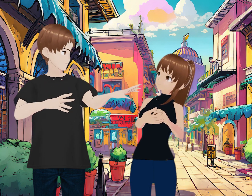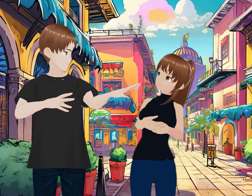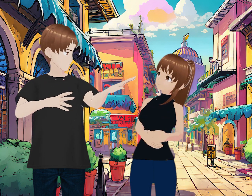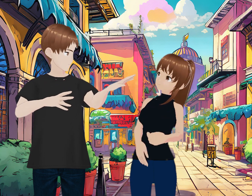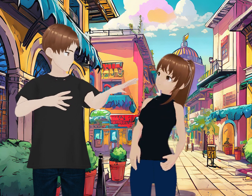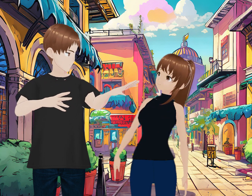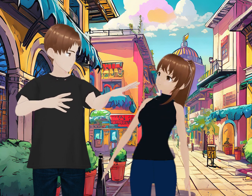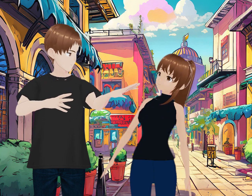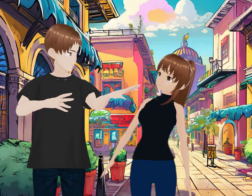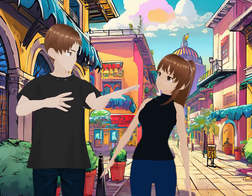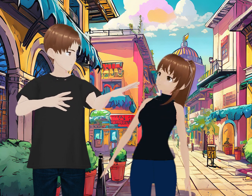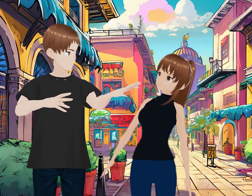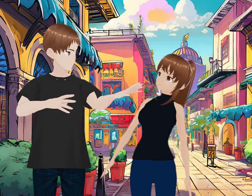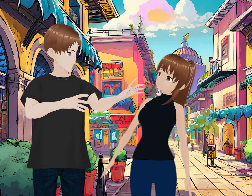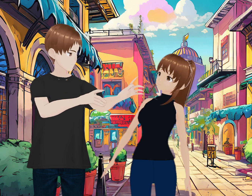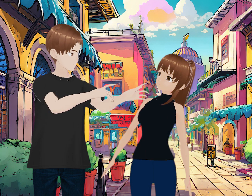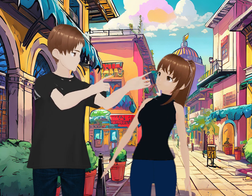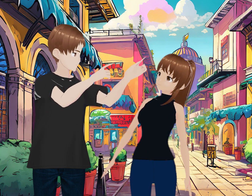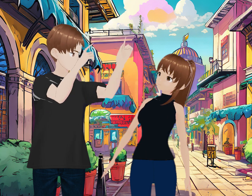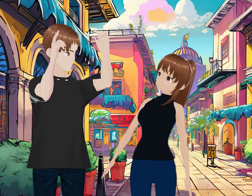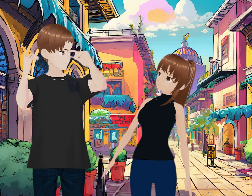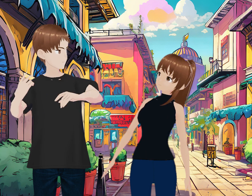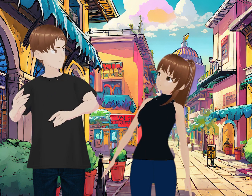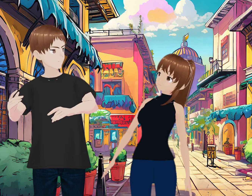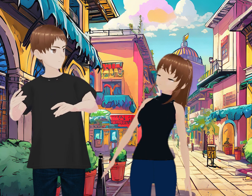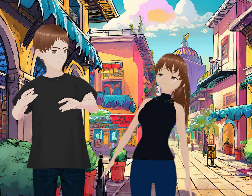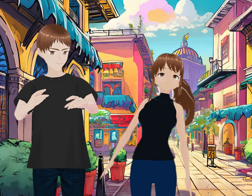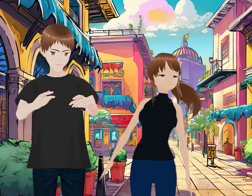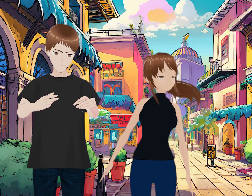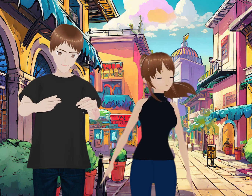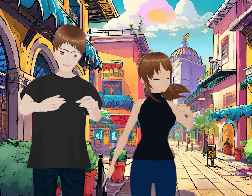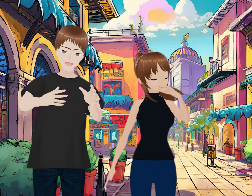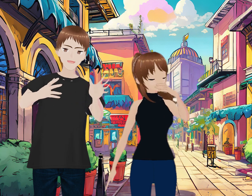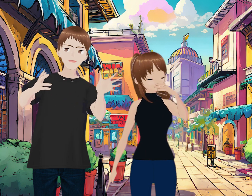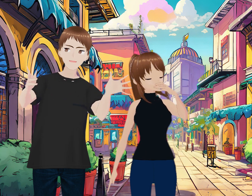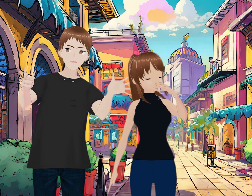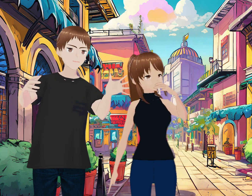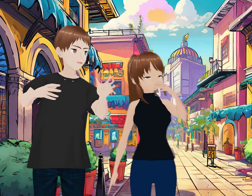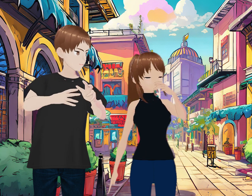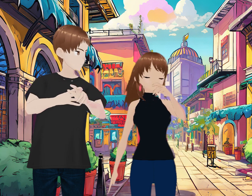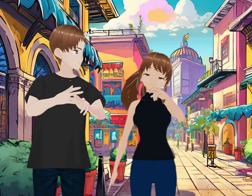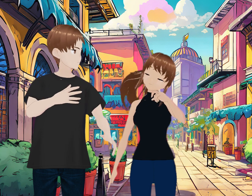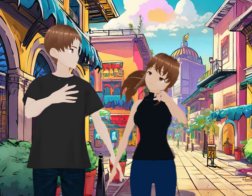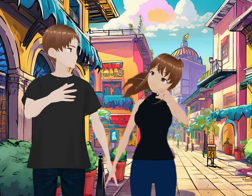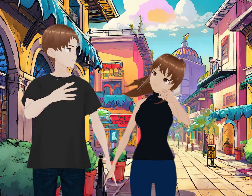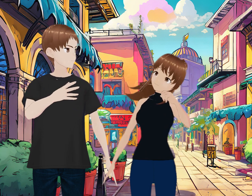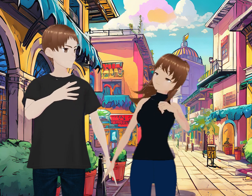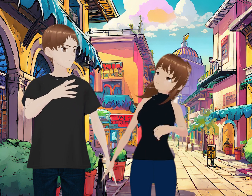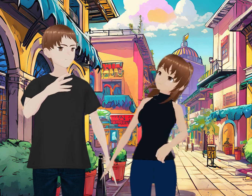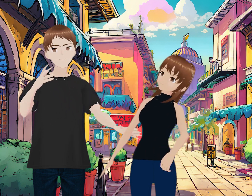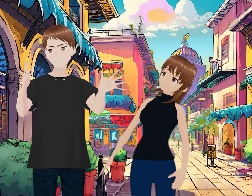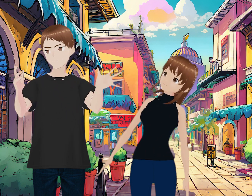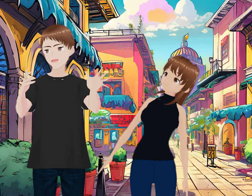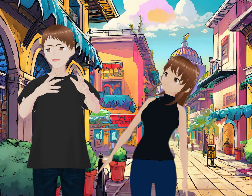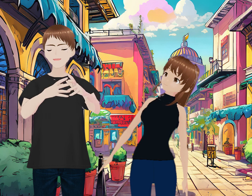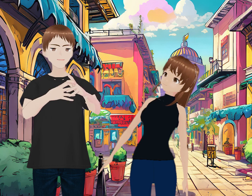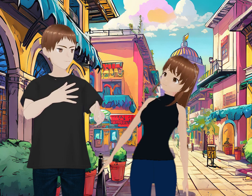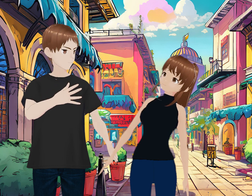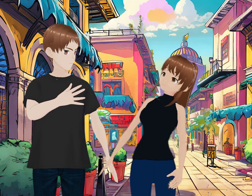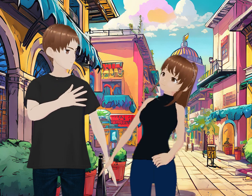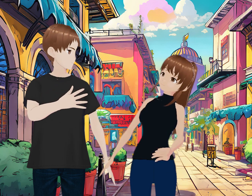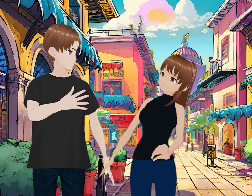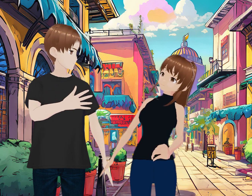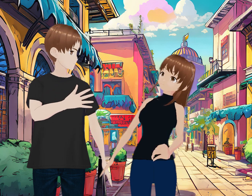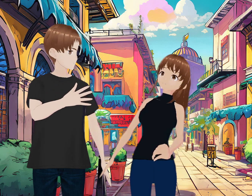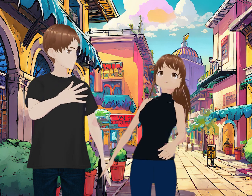Chris, deténme si lo que te estoy diciendo ya te lo había platicado yo en otra ocasión. Resulta que tenemos a un chavo, pues, así